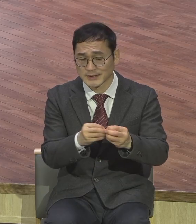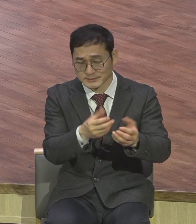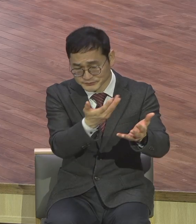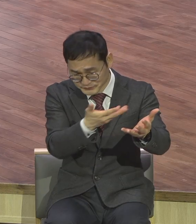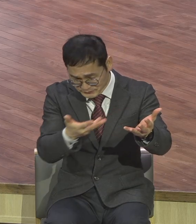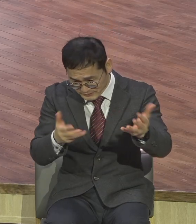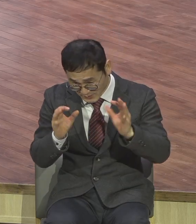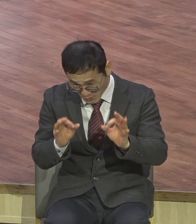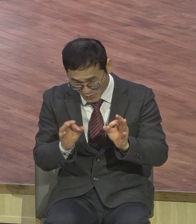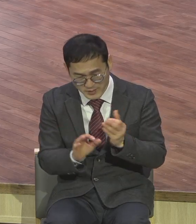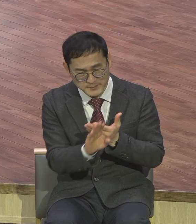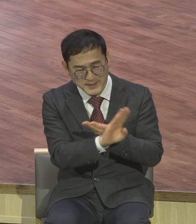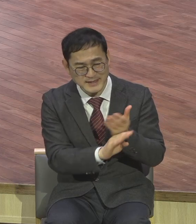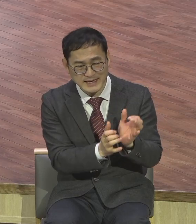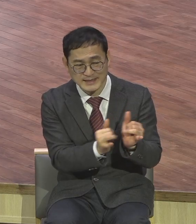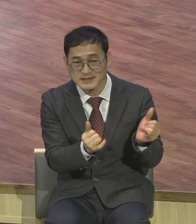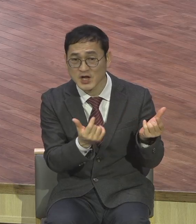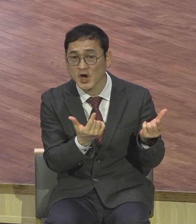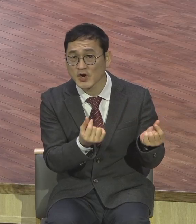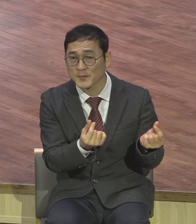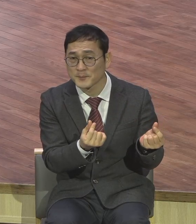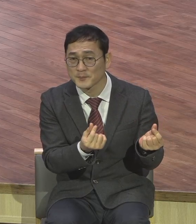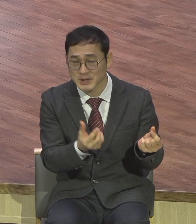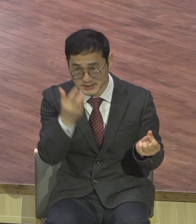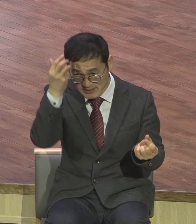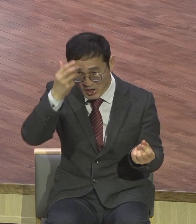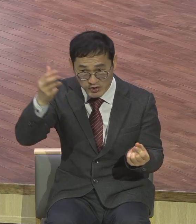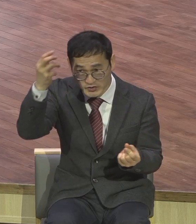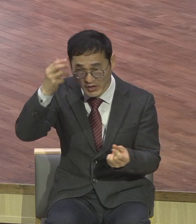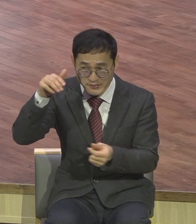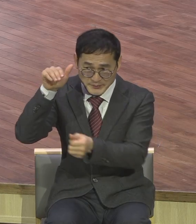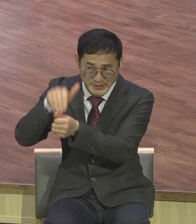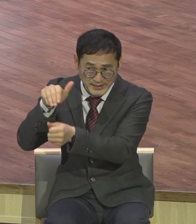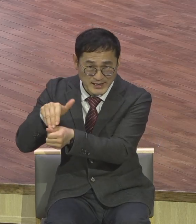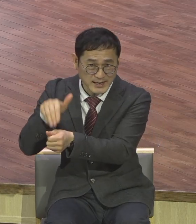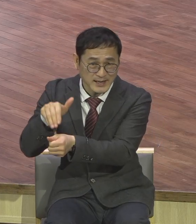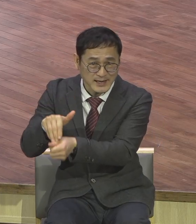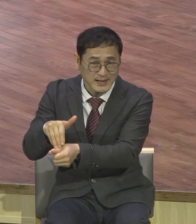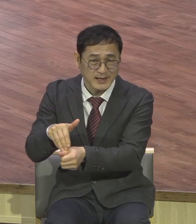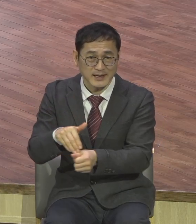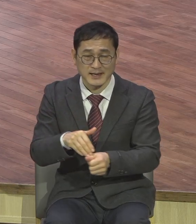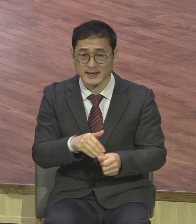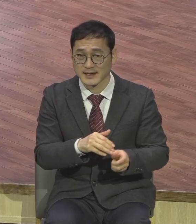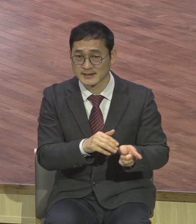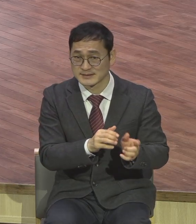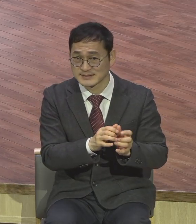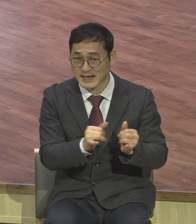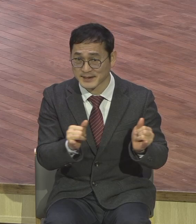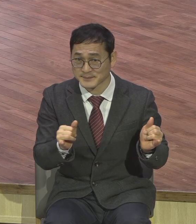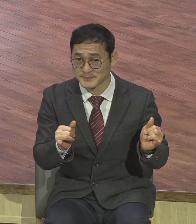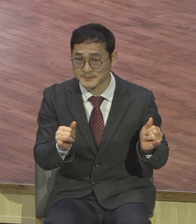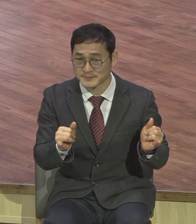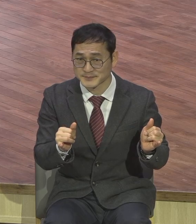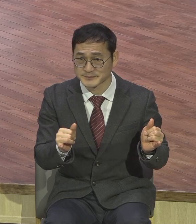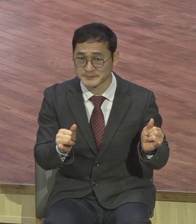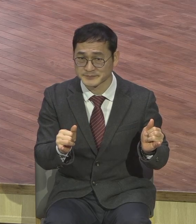바리새인들처럼 성령을 모독하는 정말 무익한 말을 하는 그러한